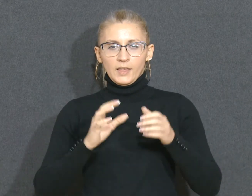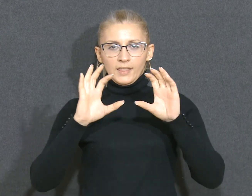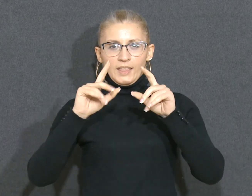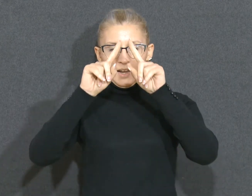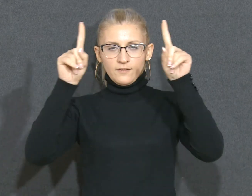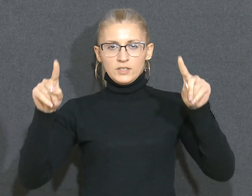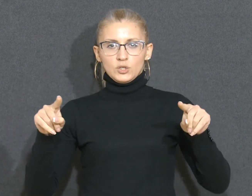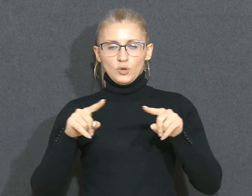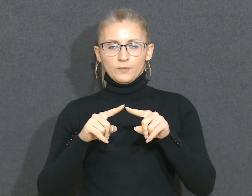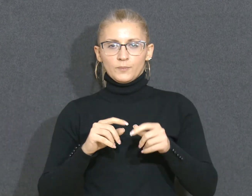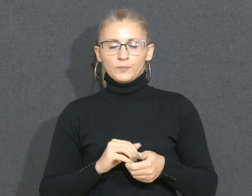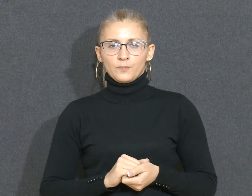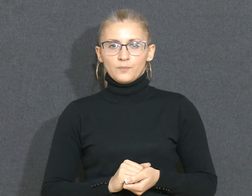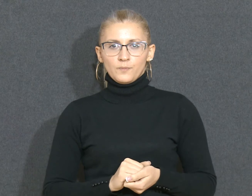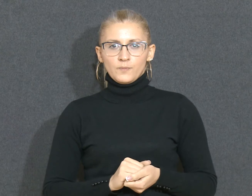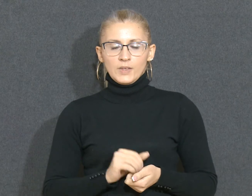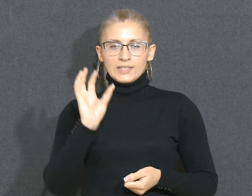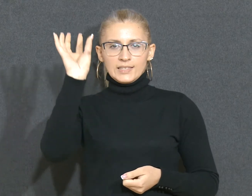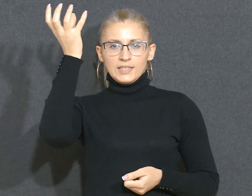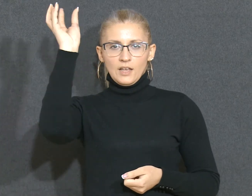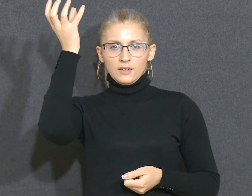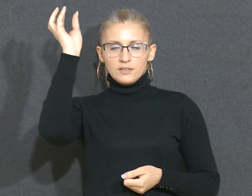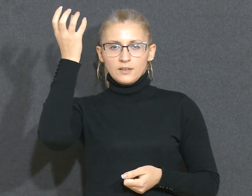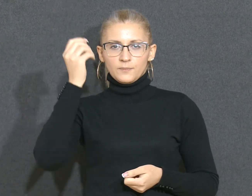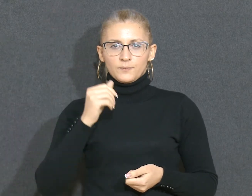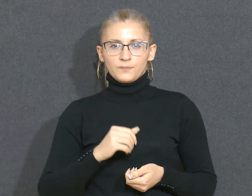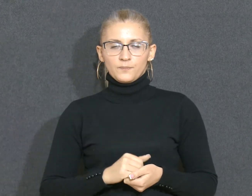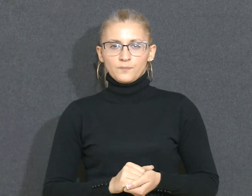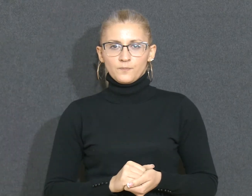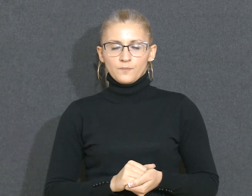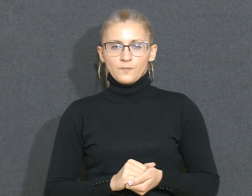Sijalica Ormar